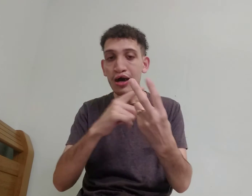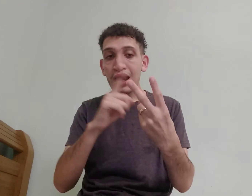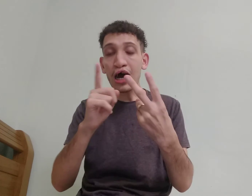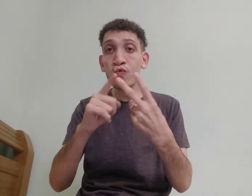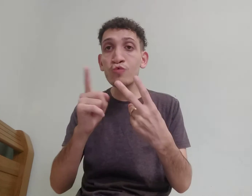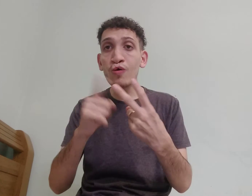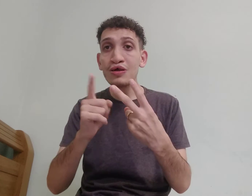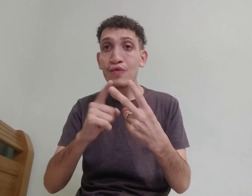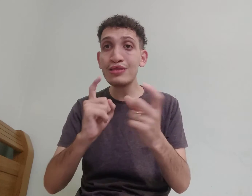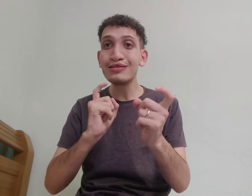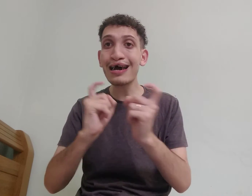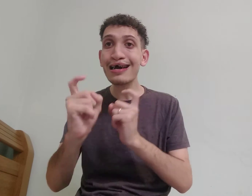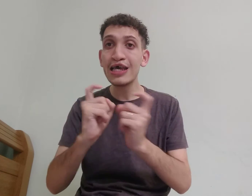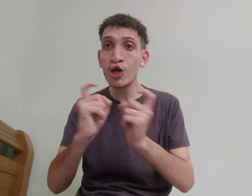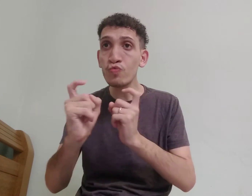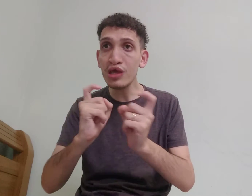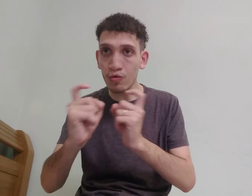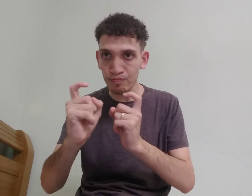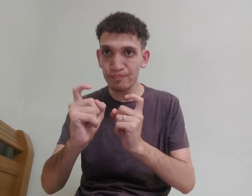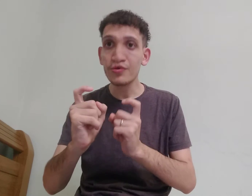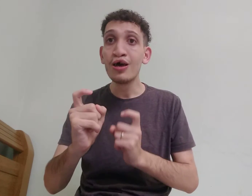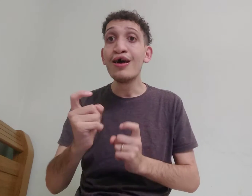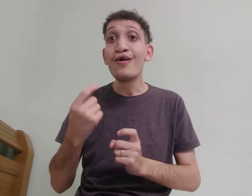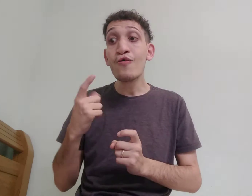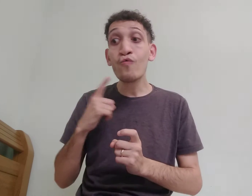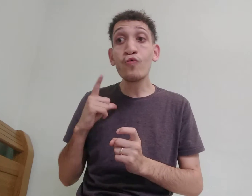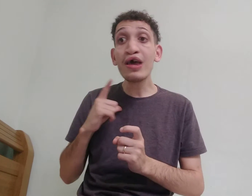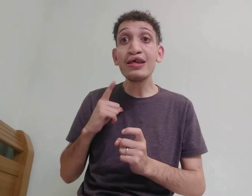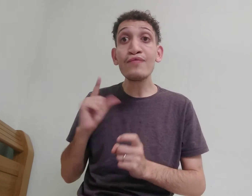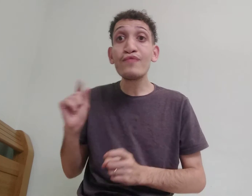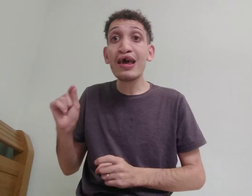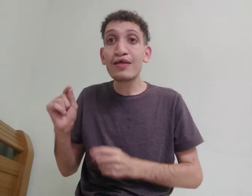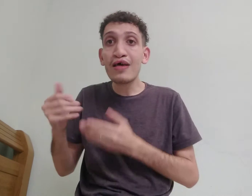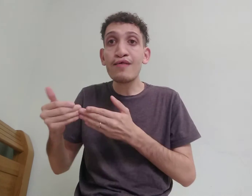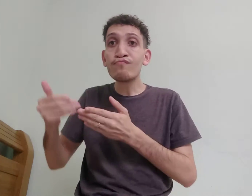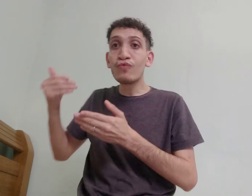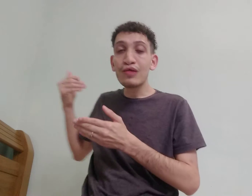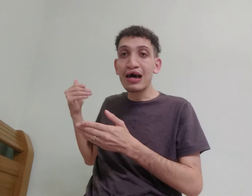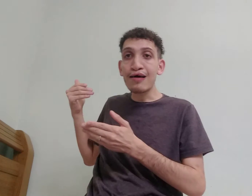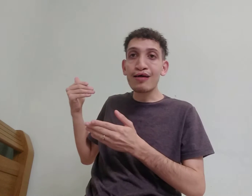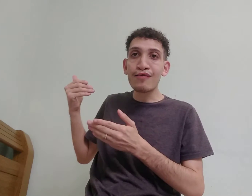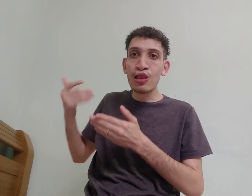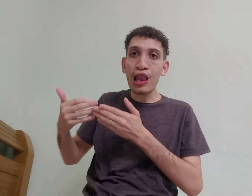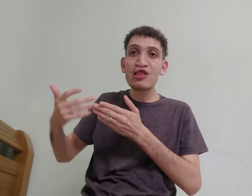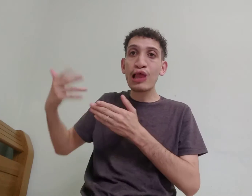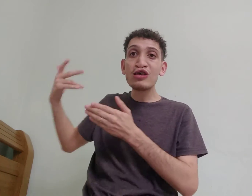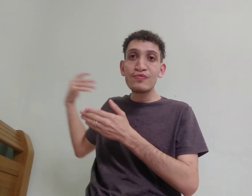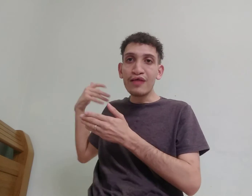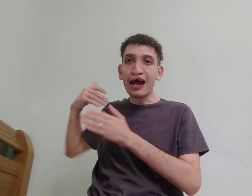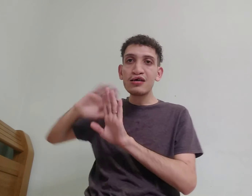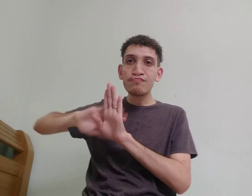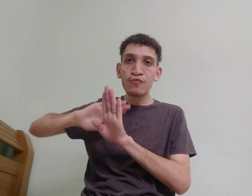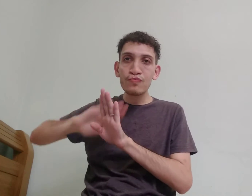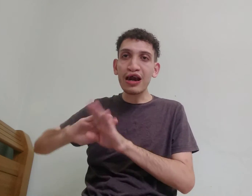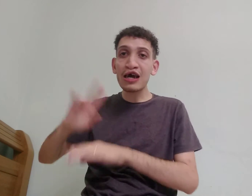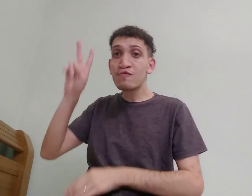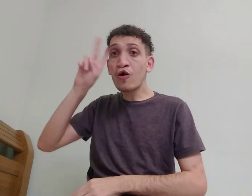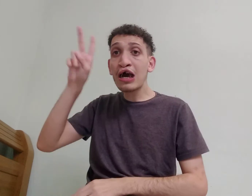alguns vão sinalizar reunião. Então, o que é tem, né, lá de trás, por trás, qual é a